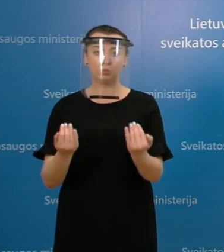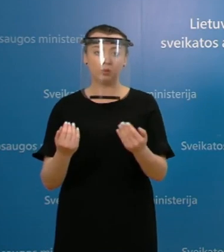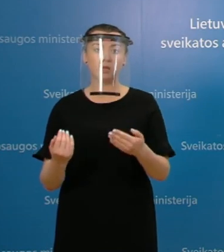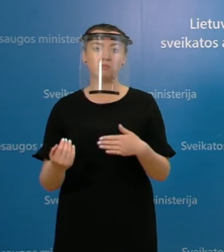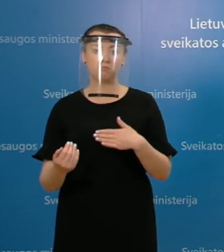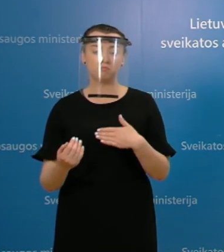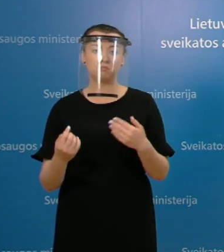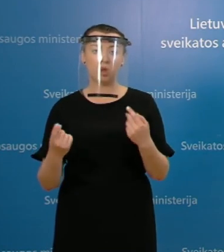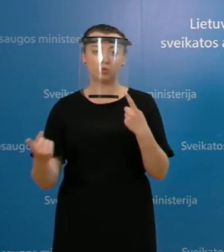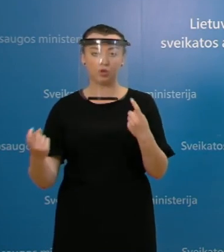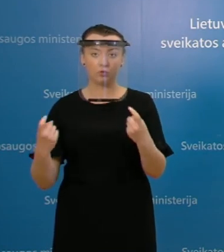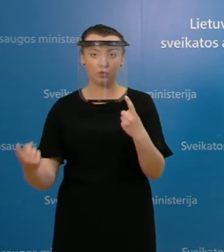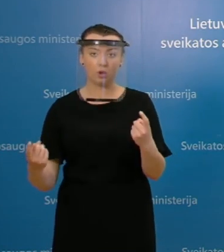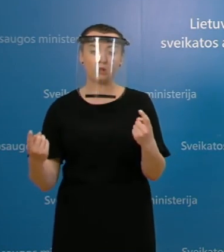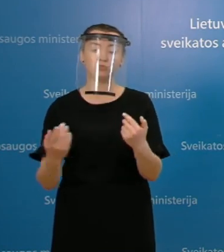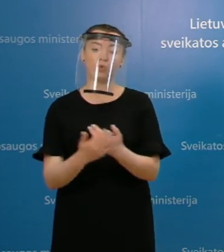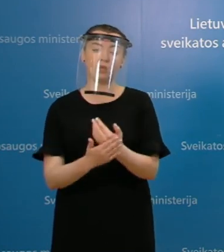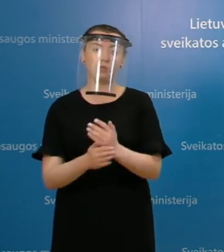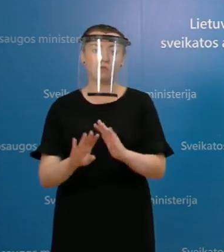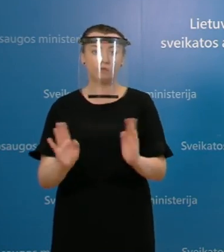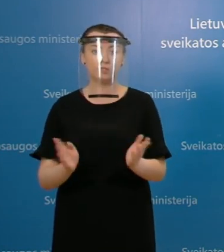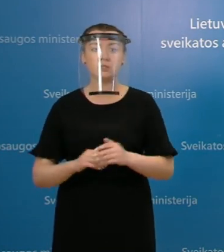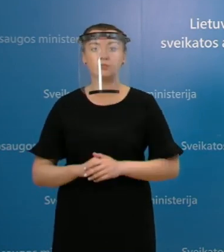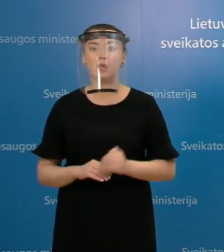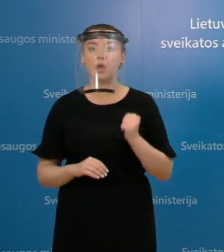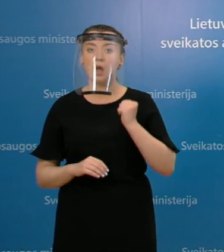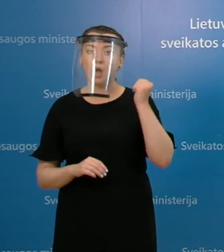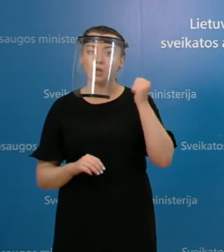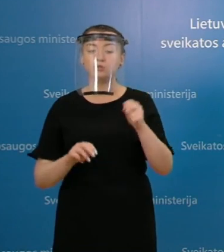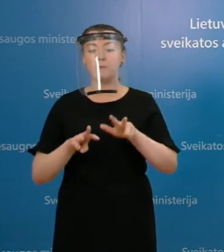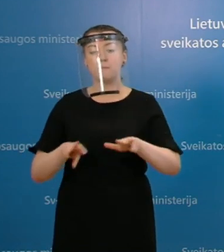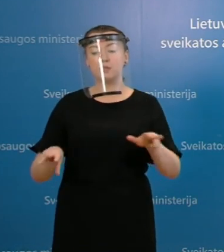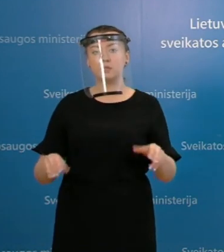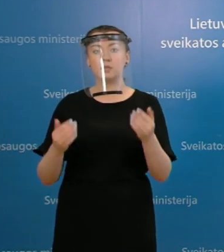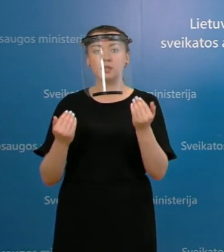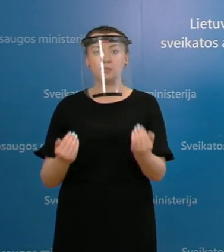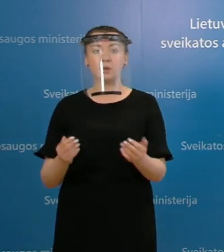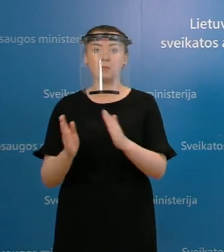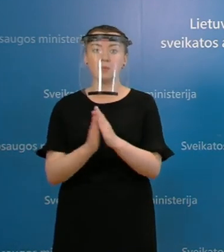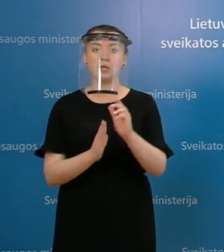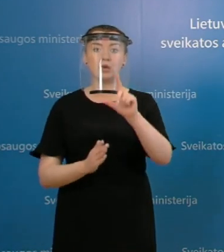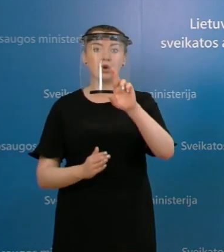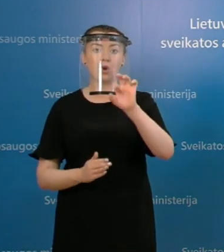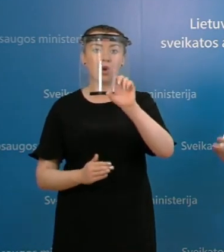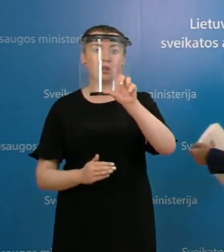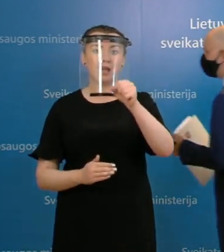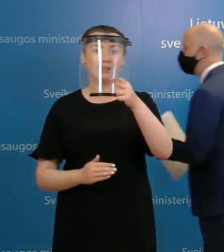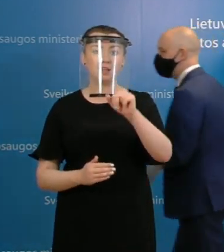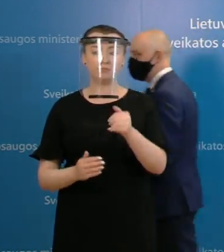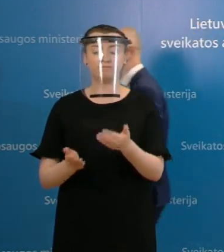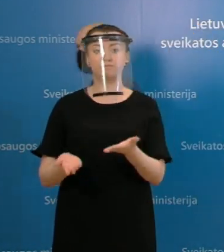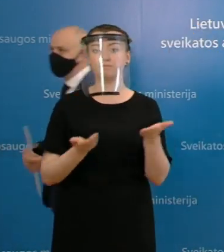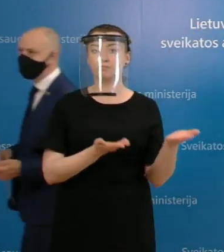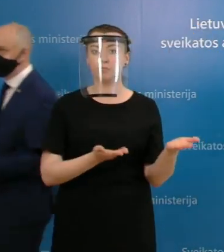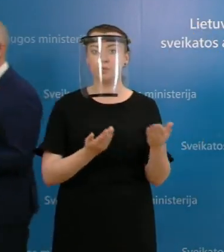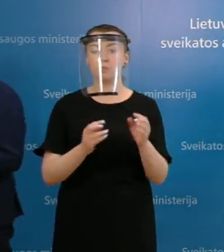trumpai naujienų iš manęs šiandien. Ačiū ministru ir dabar paprašysim Rolandos Lengenės pateikti